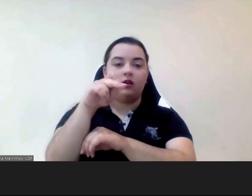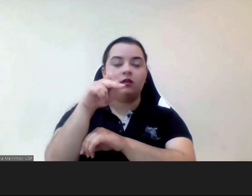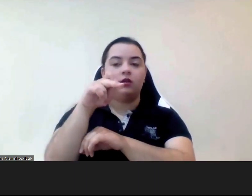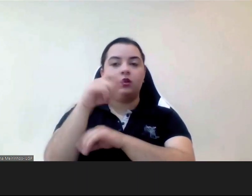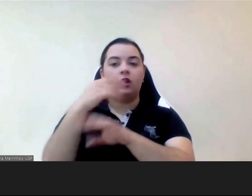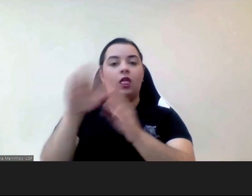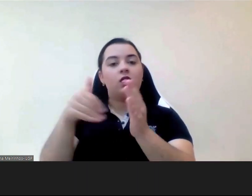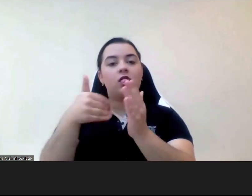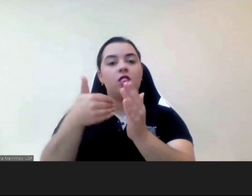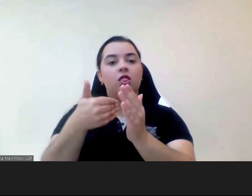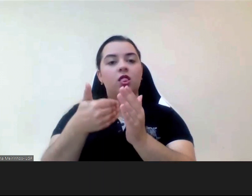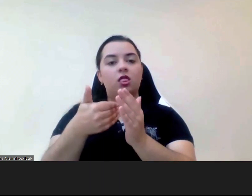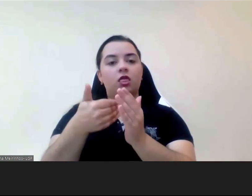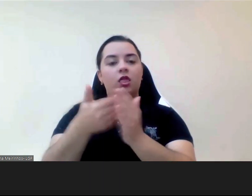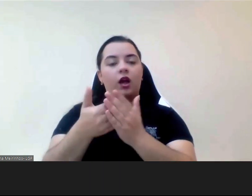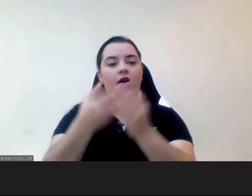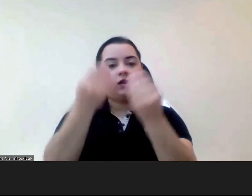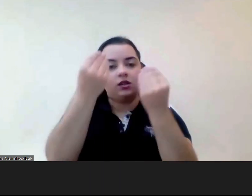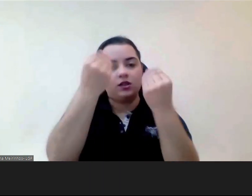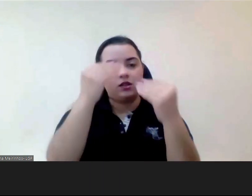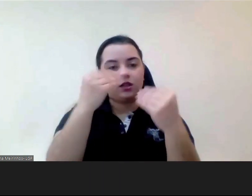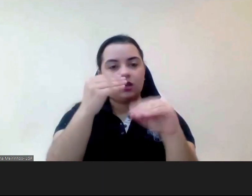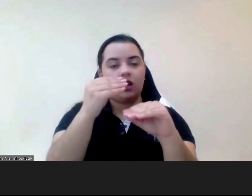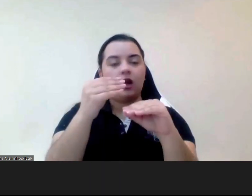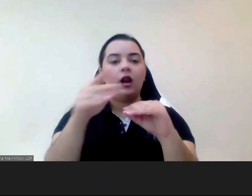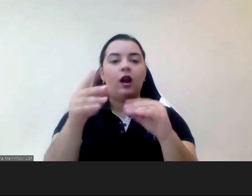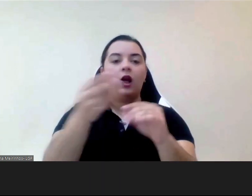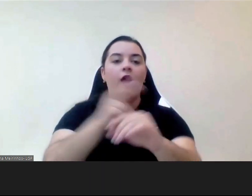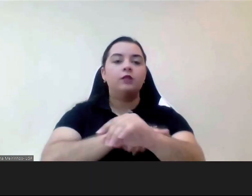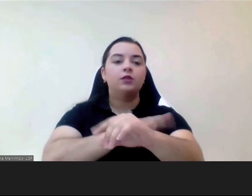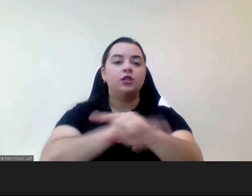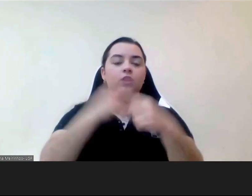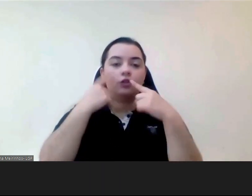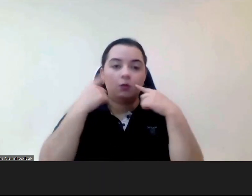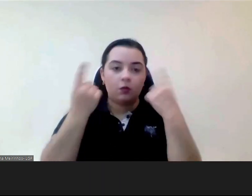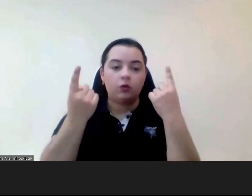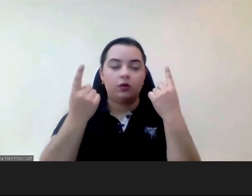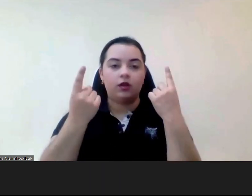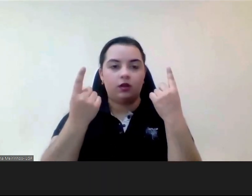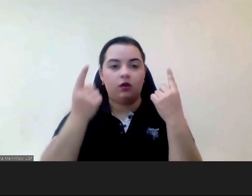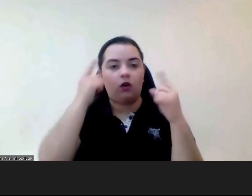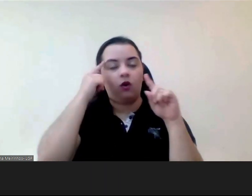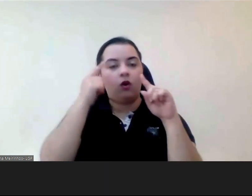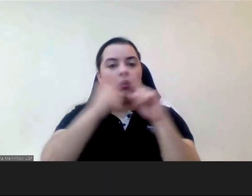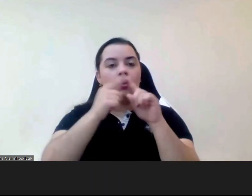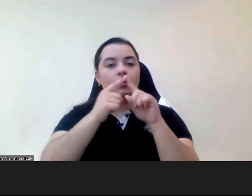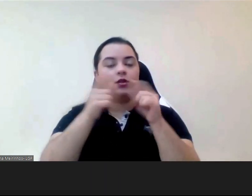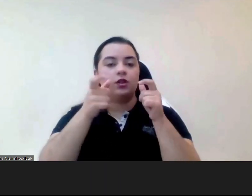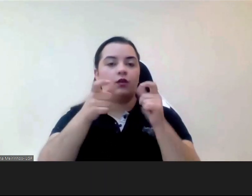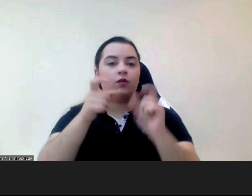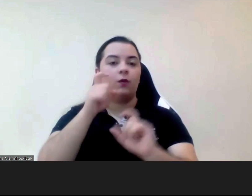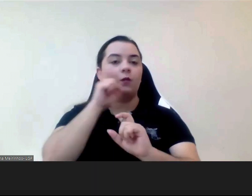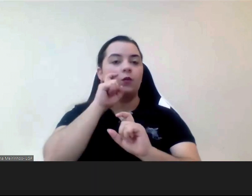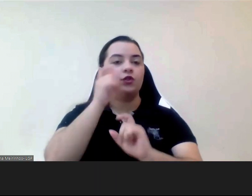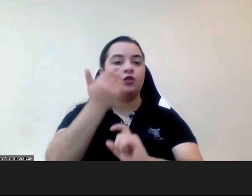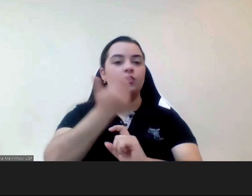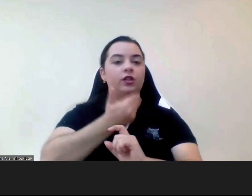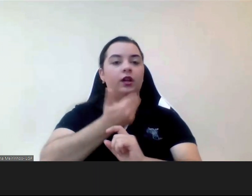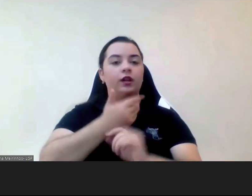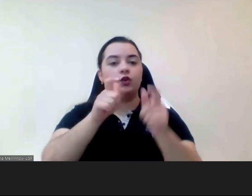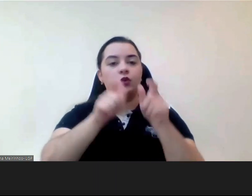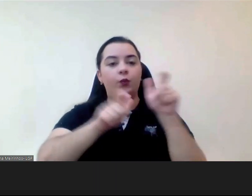administração pública é fundamental para que a salvaguarda dos direitos humanos das pessoas e